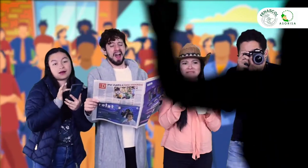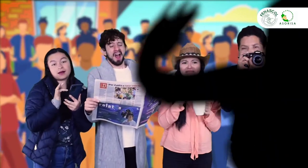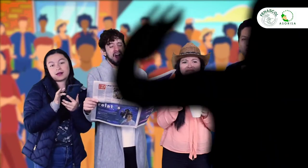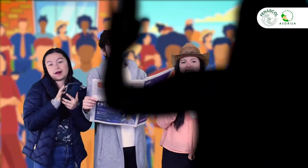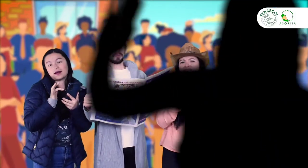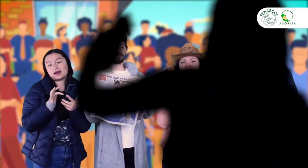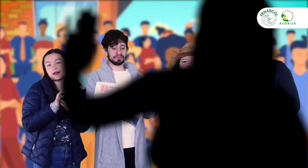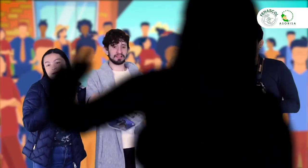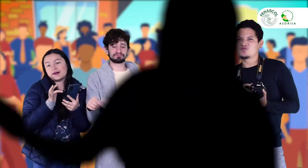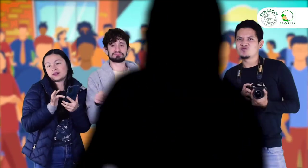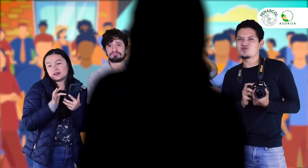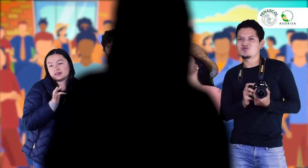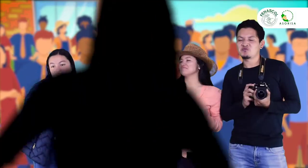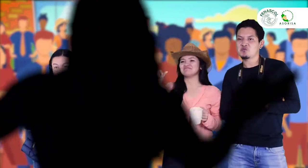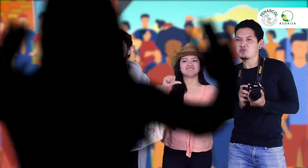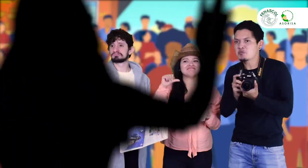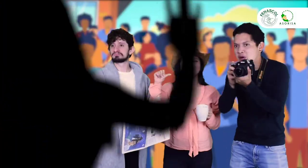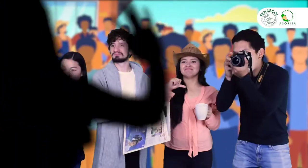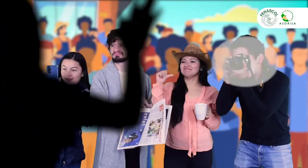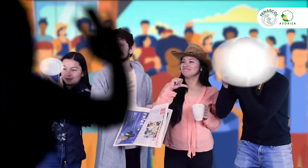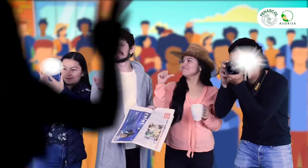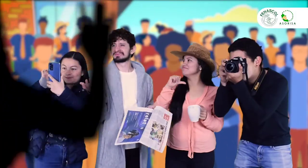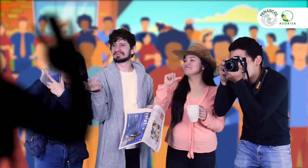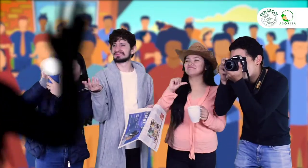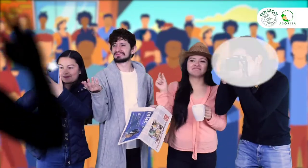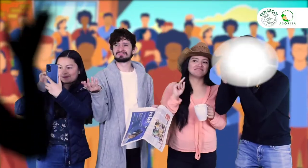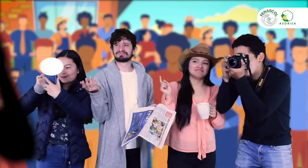Uy, todo mal, malísima. ¿Esta qué?